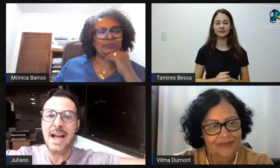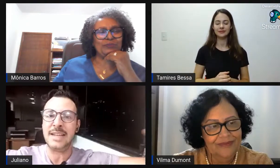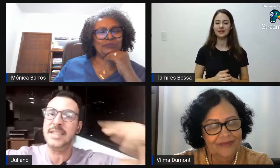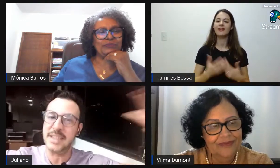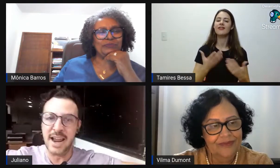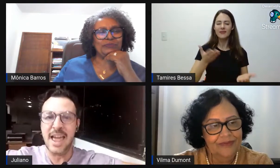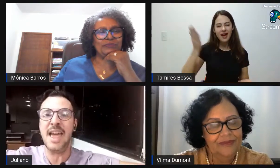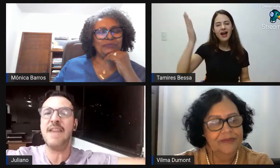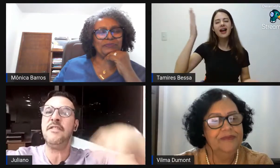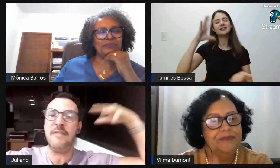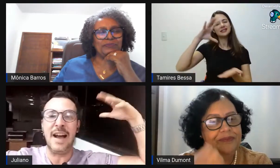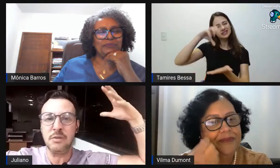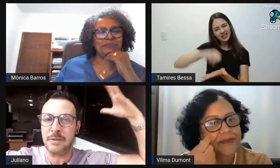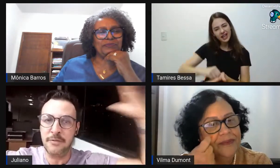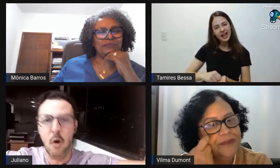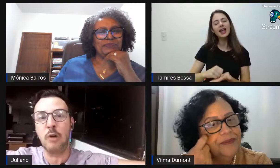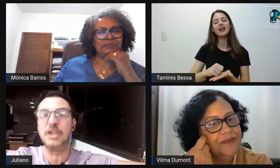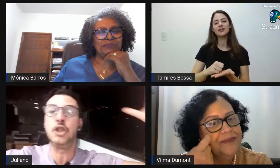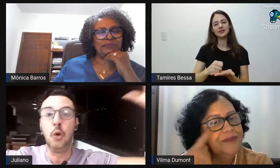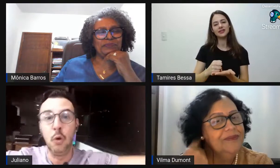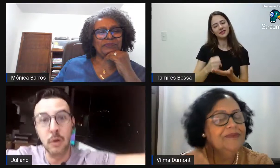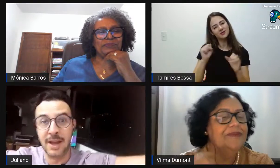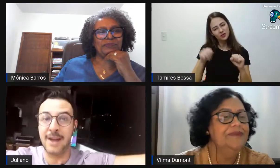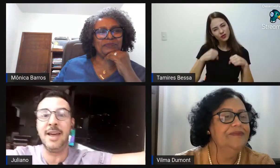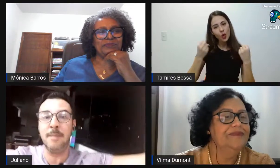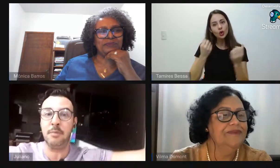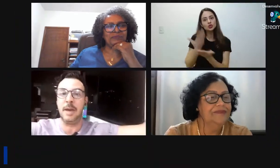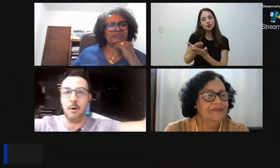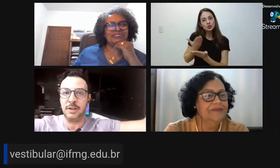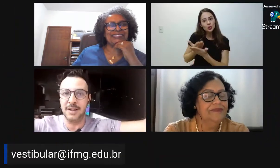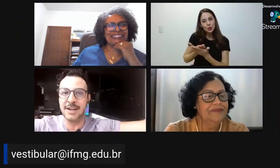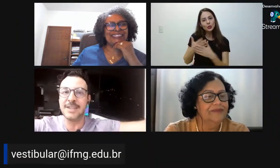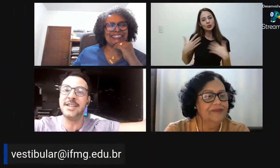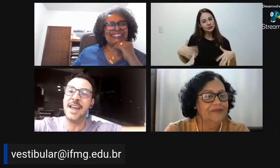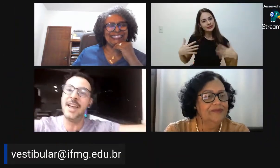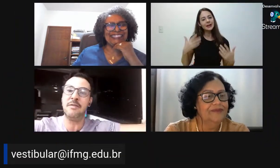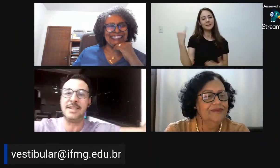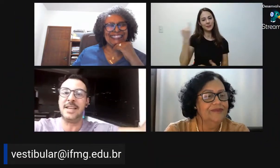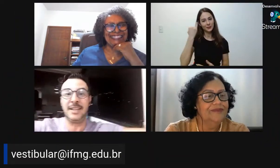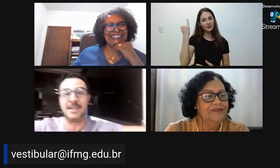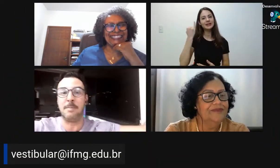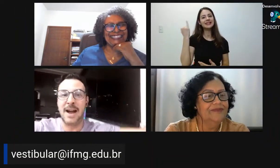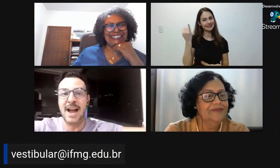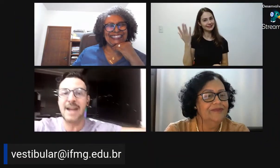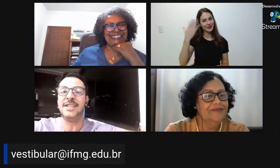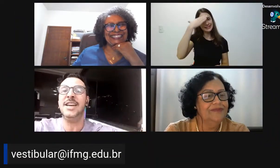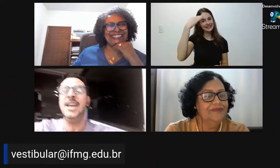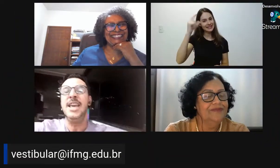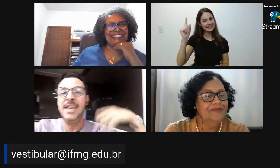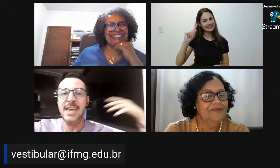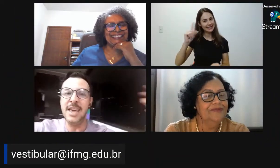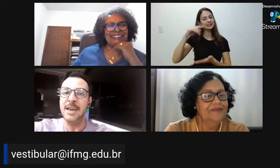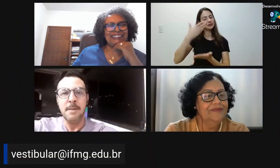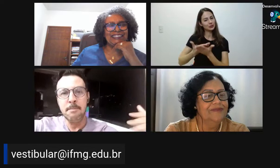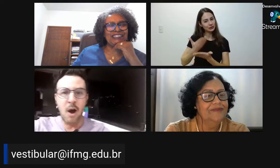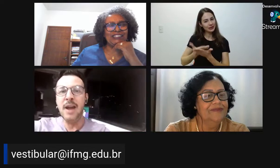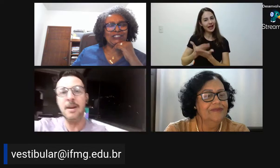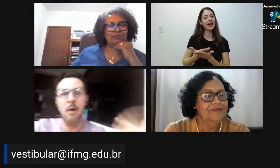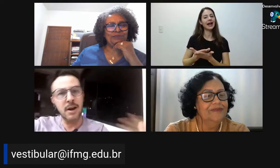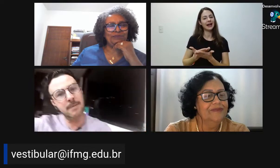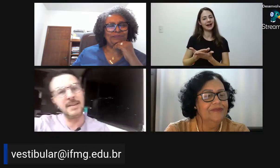vai lá, se inscreve, faz uma força, estuda, né? Porque é importante, né? Não vai esquecer dessa parte e